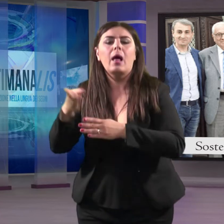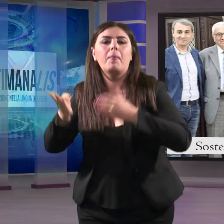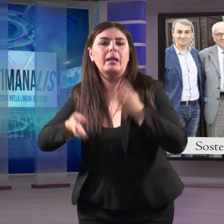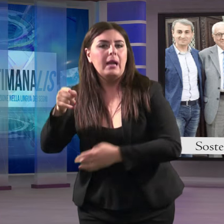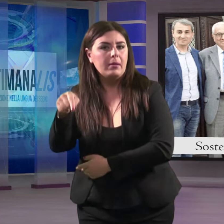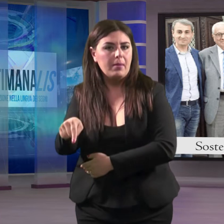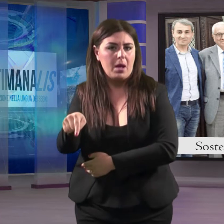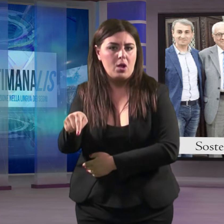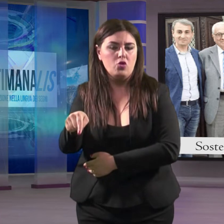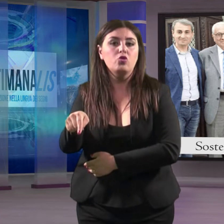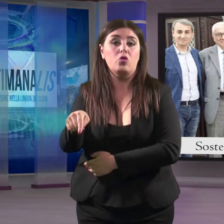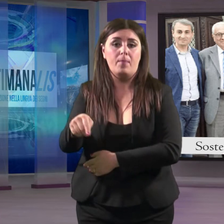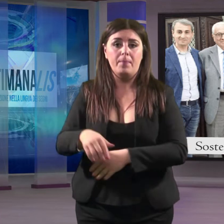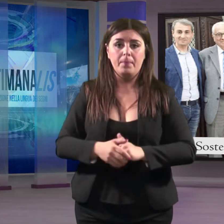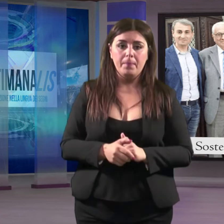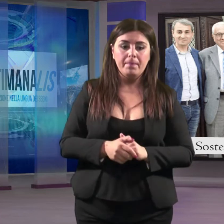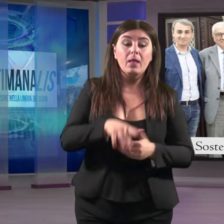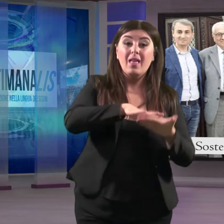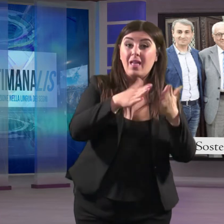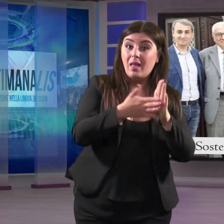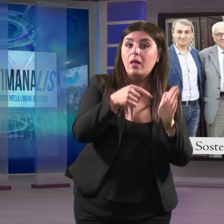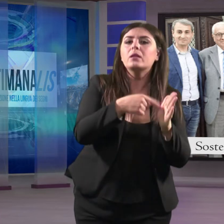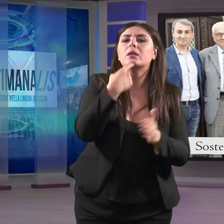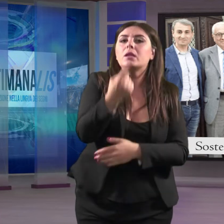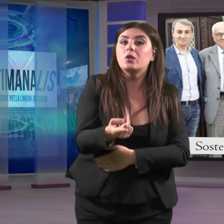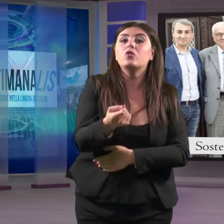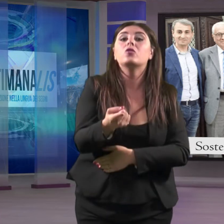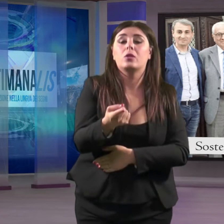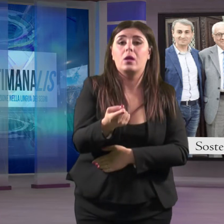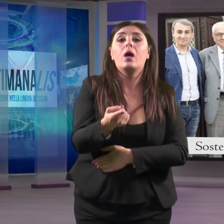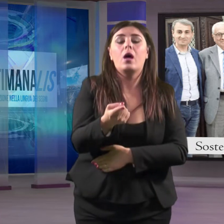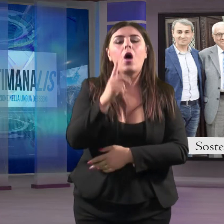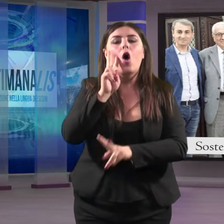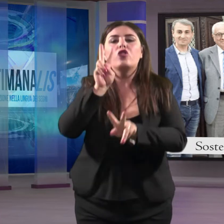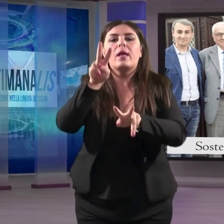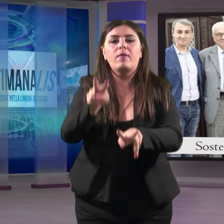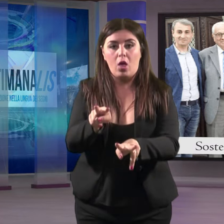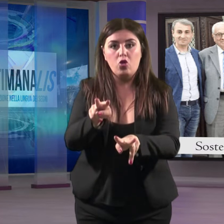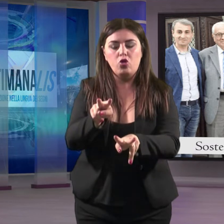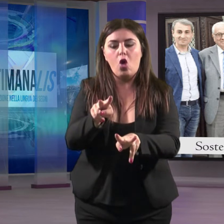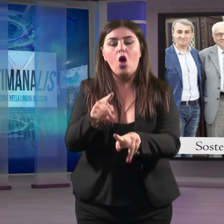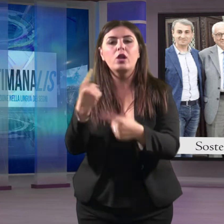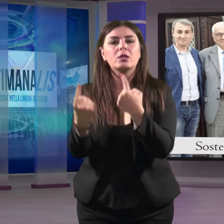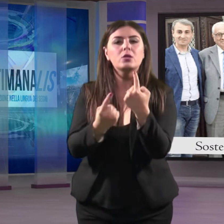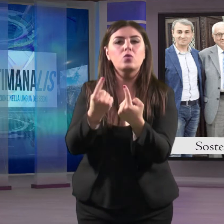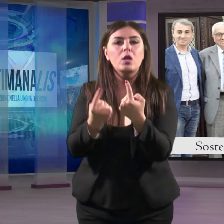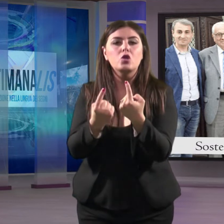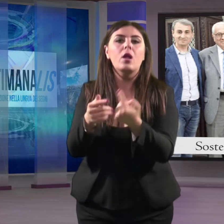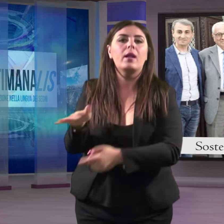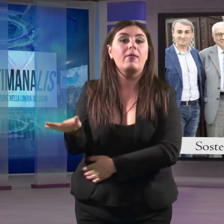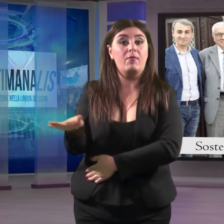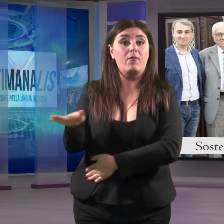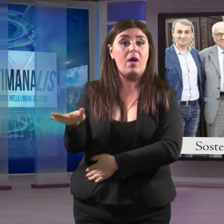Inoltre, il patto regola anche la gestione di un osservatorio sulla condizione dell'infanzia,